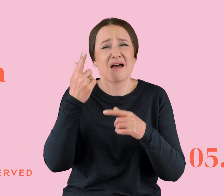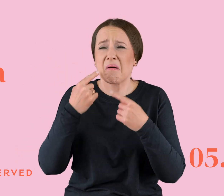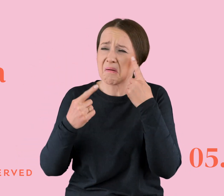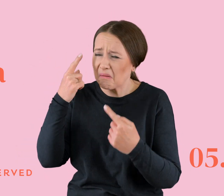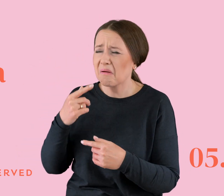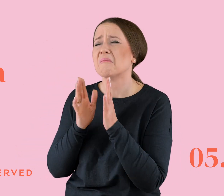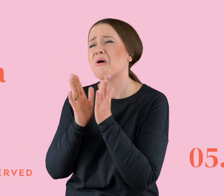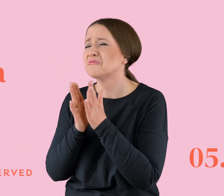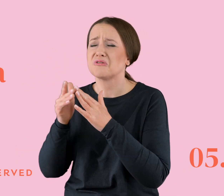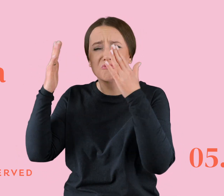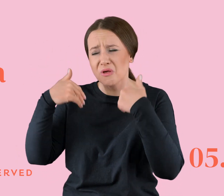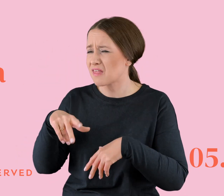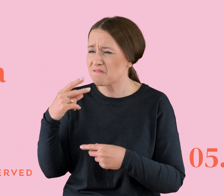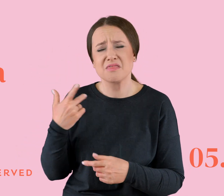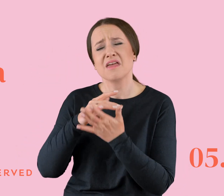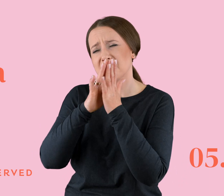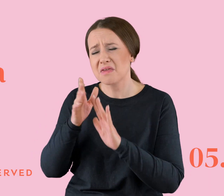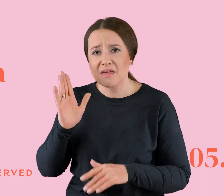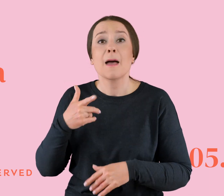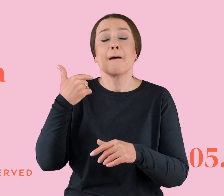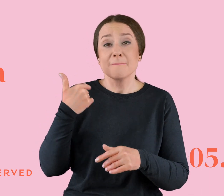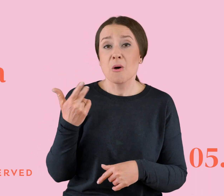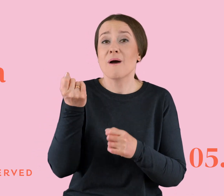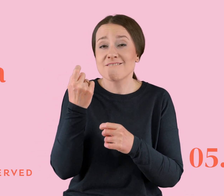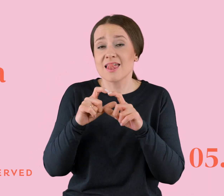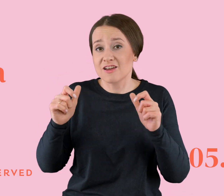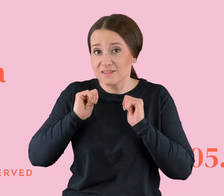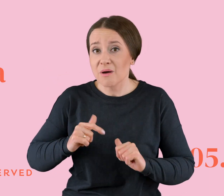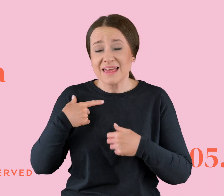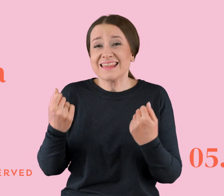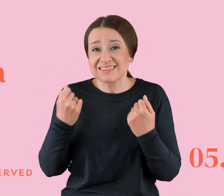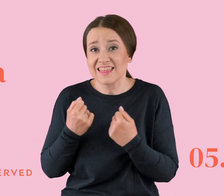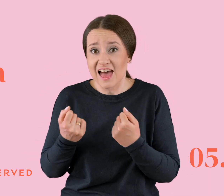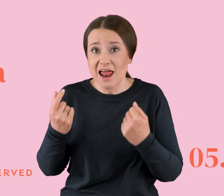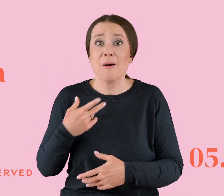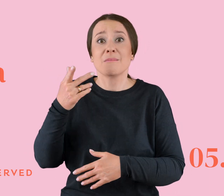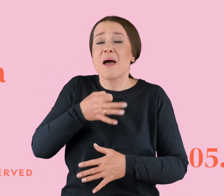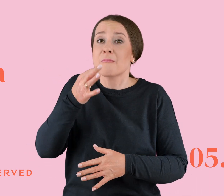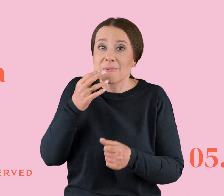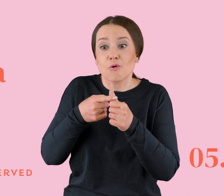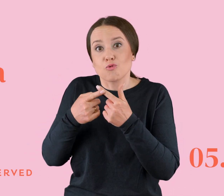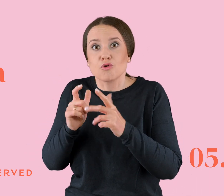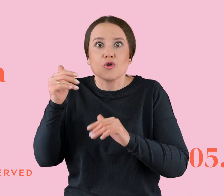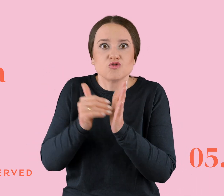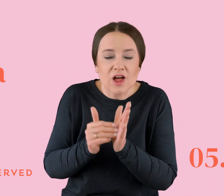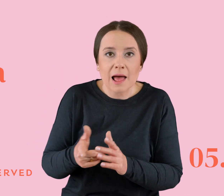nie zostawiała, że ja się zmienię. Był spokój na pewien czas i nadal się za niej starałem. Poprawiałem, co było do poprawienia. Było między nami super